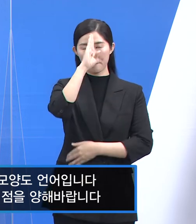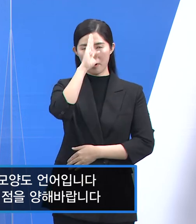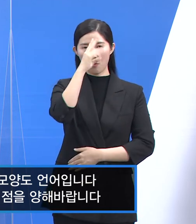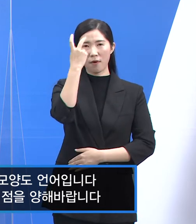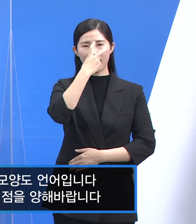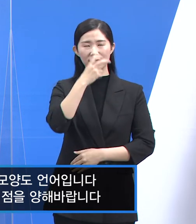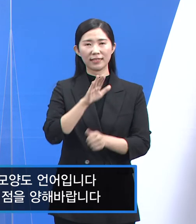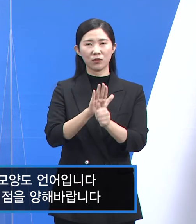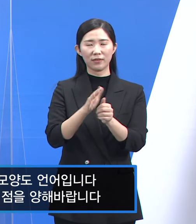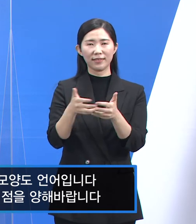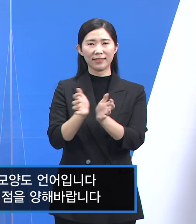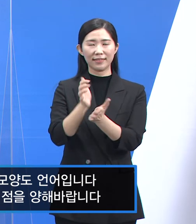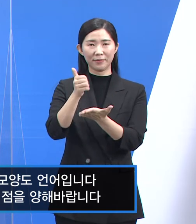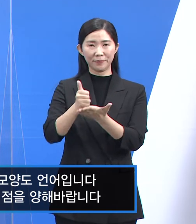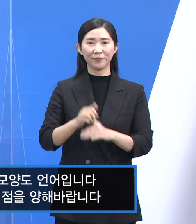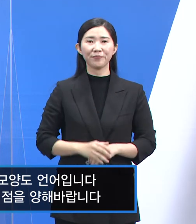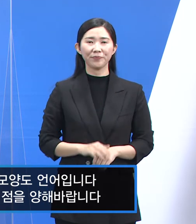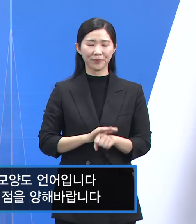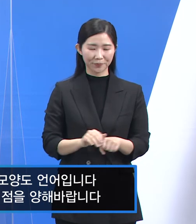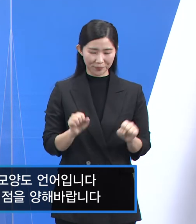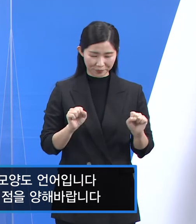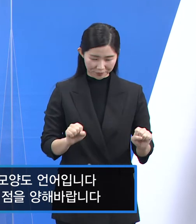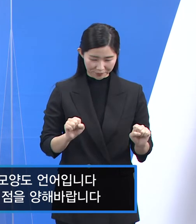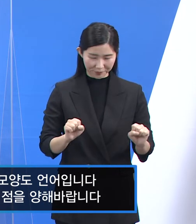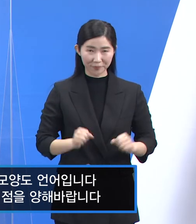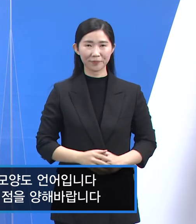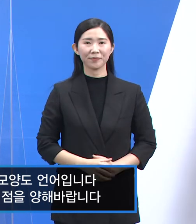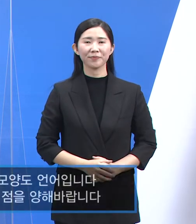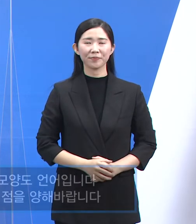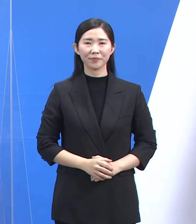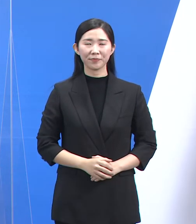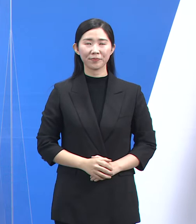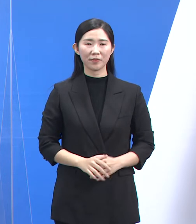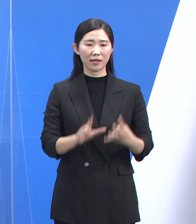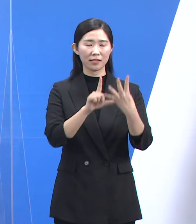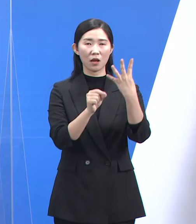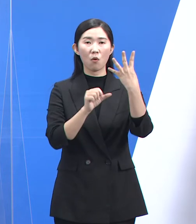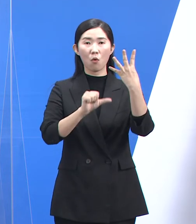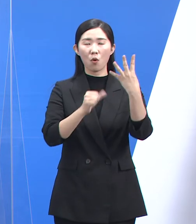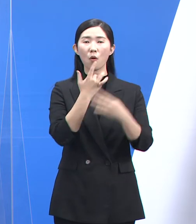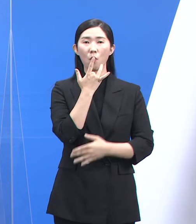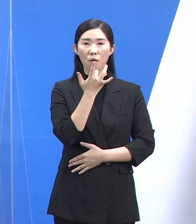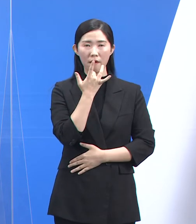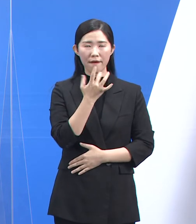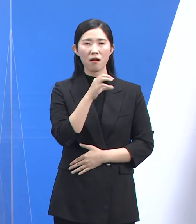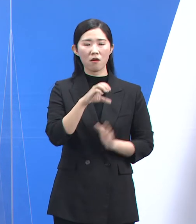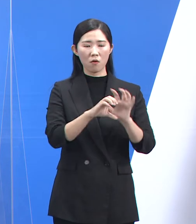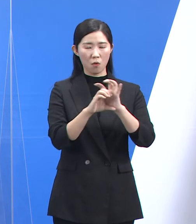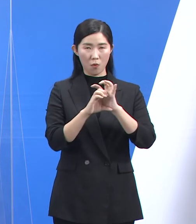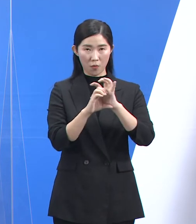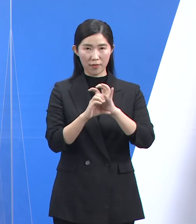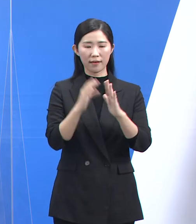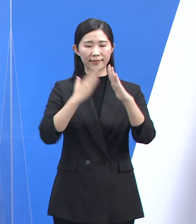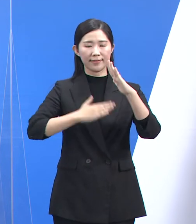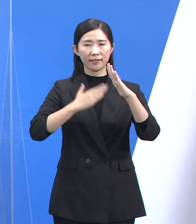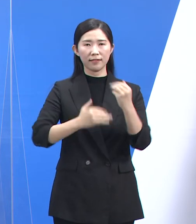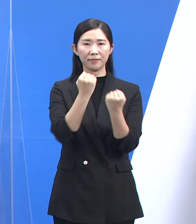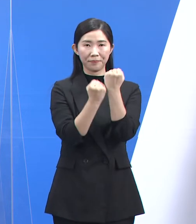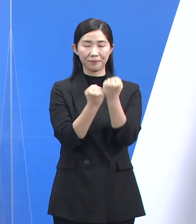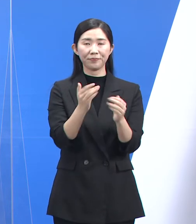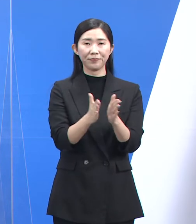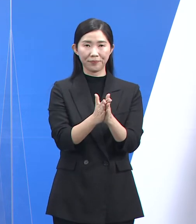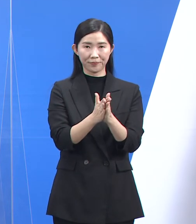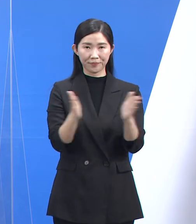안녕하십니까 경기도 감염병관리지원단장 박건예입니다. 4월 5일 화요일 경기도 코로나19 대응 정례 기자회견을